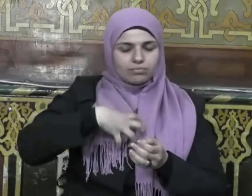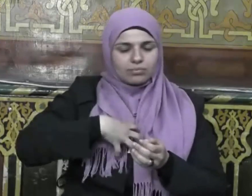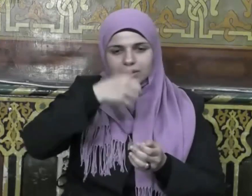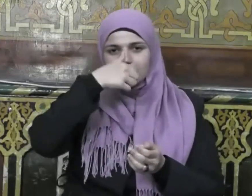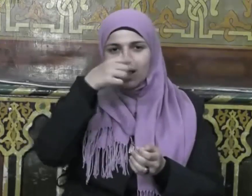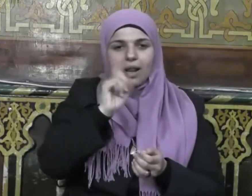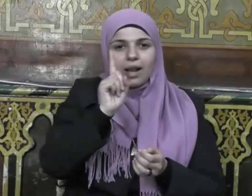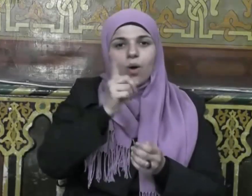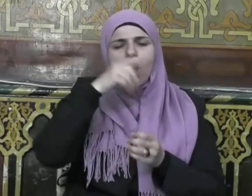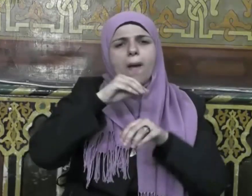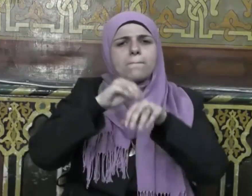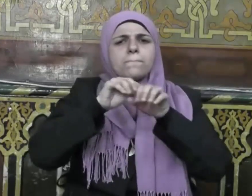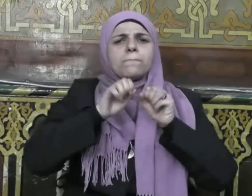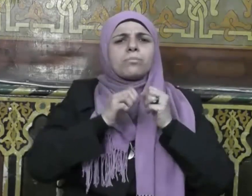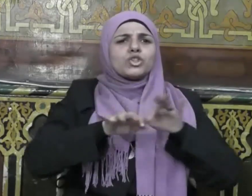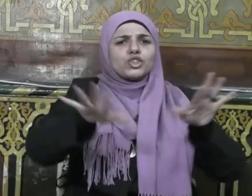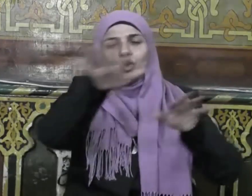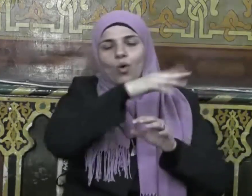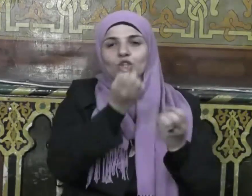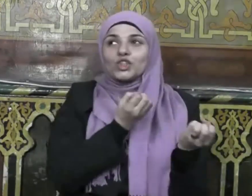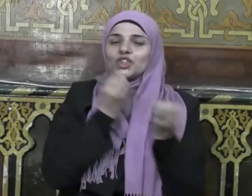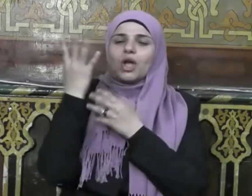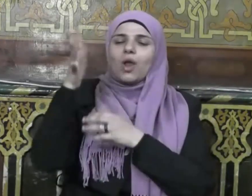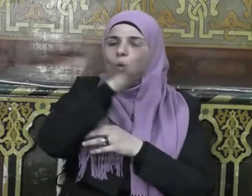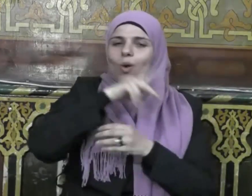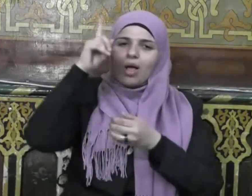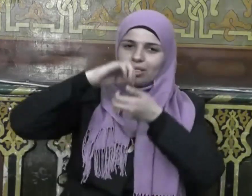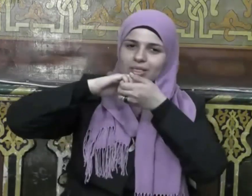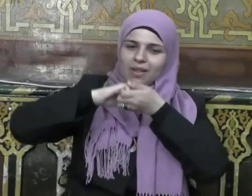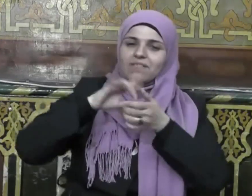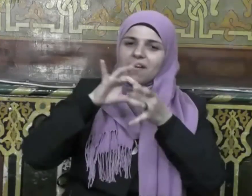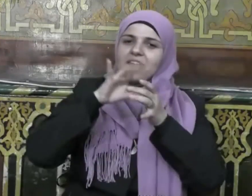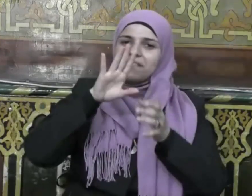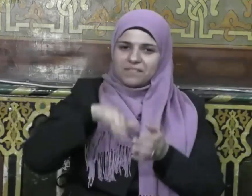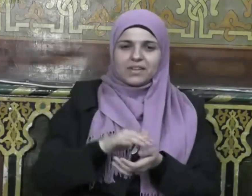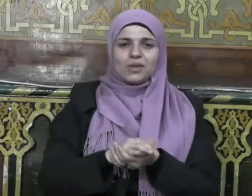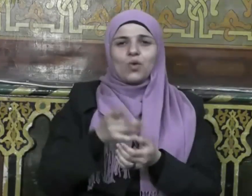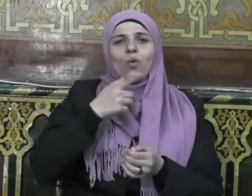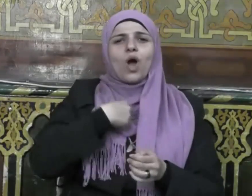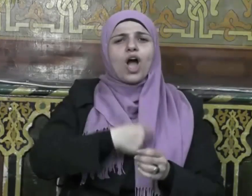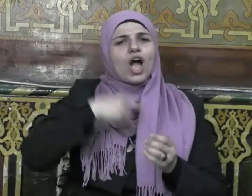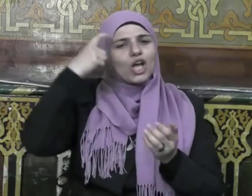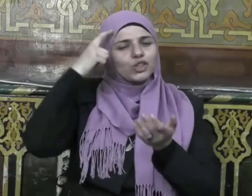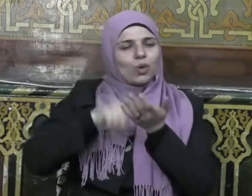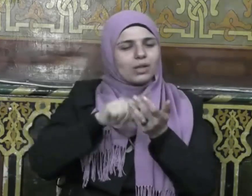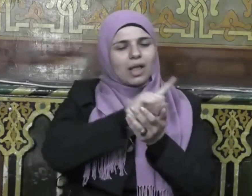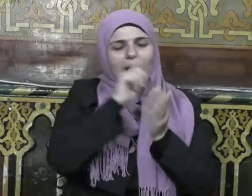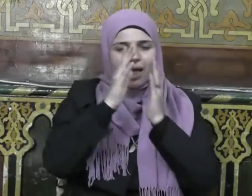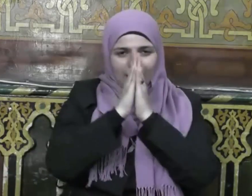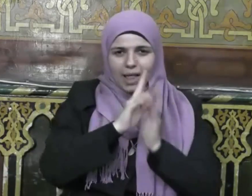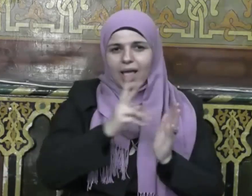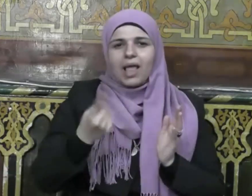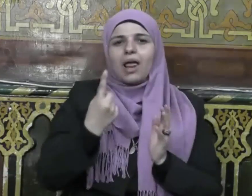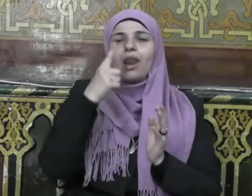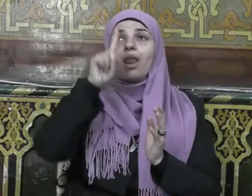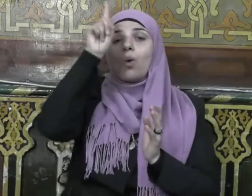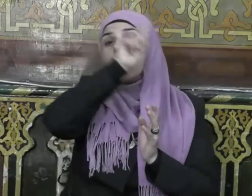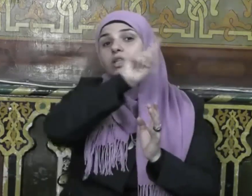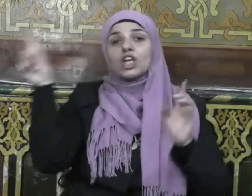وأبشروا بالجنة التي كنتم توعدون وأشهد أن لا إله إلا الله وحده لا شريك